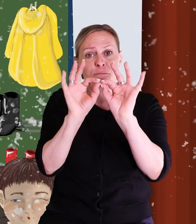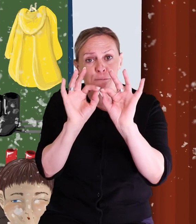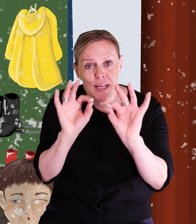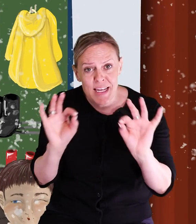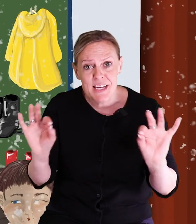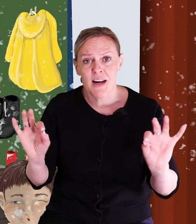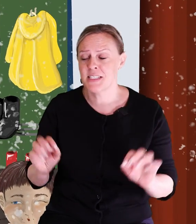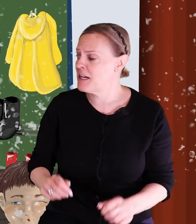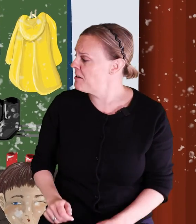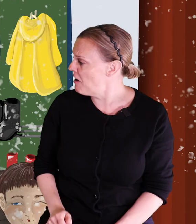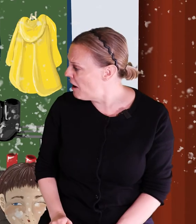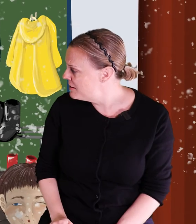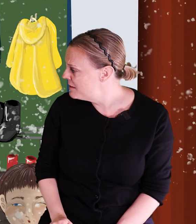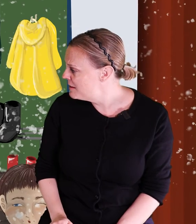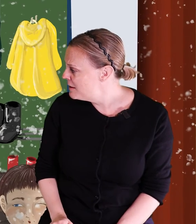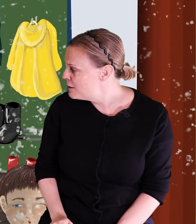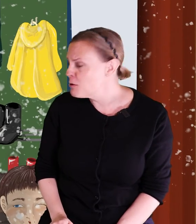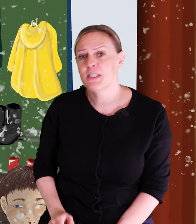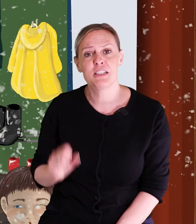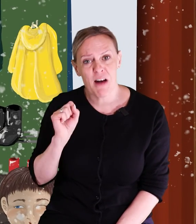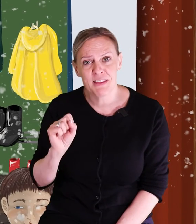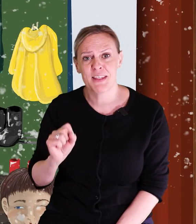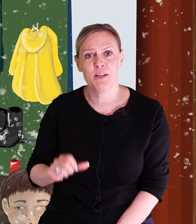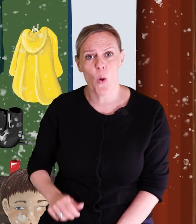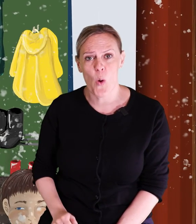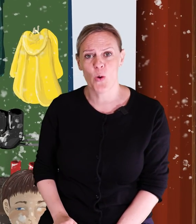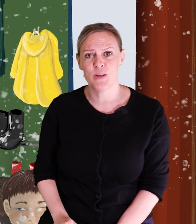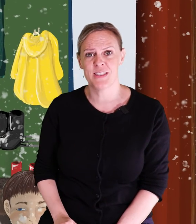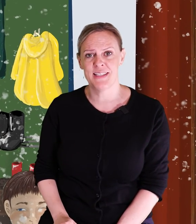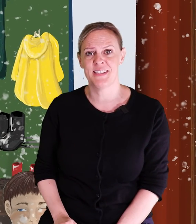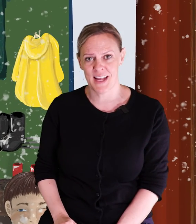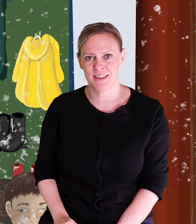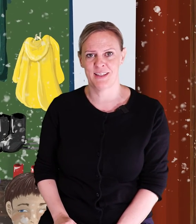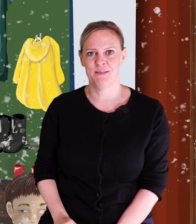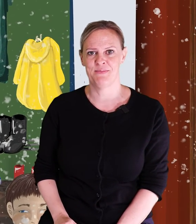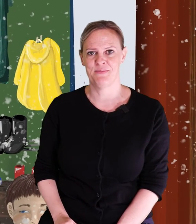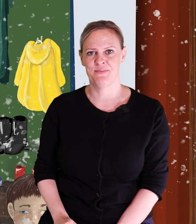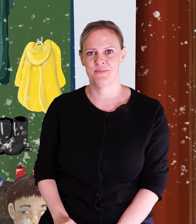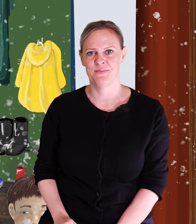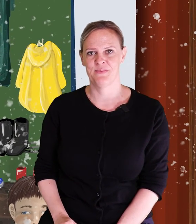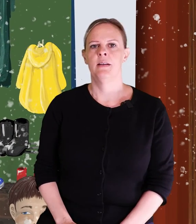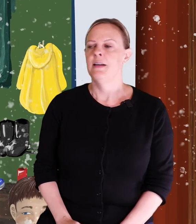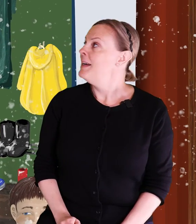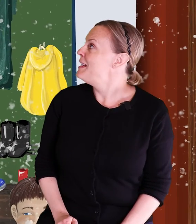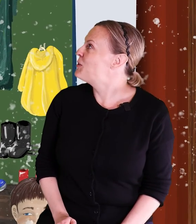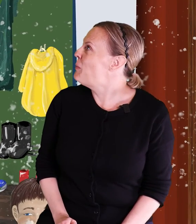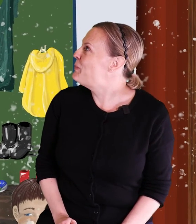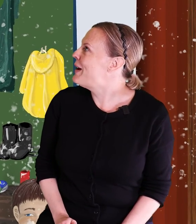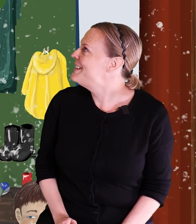finaste gran som Svante någonsin sett. I toppen